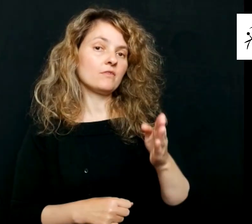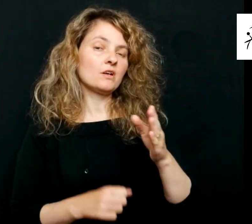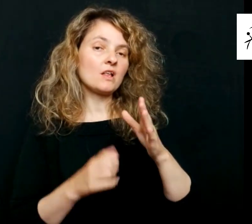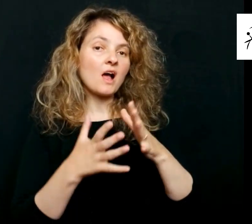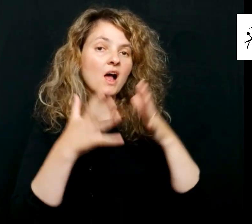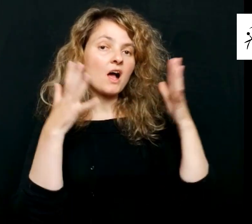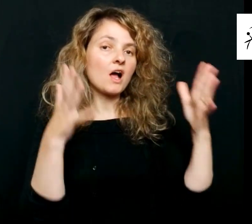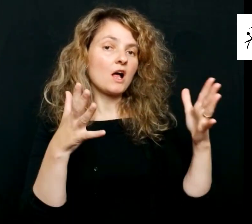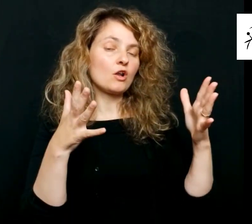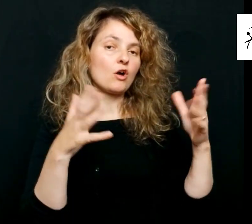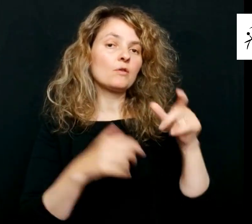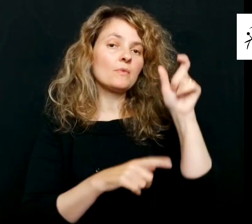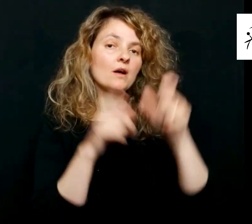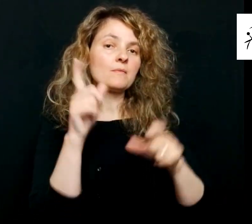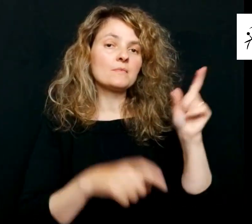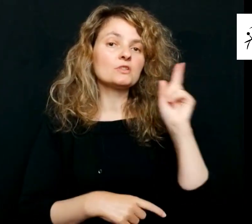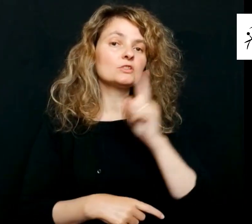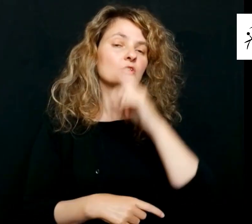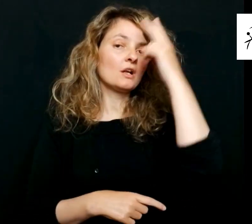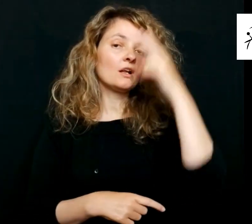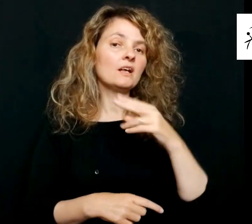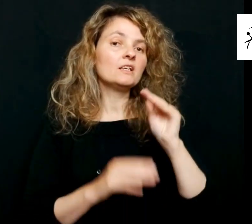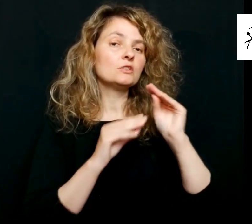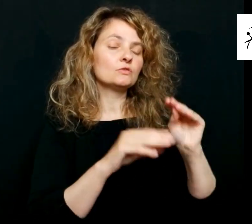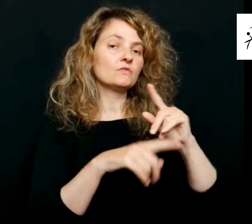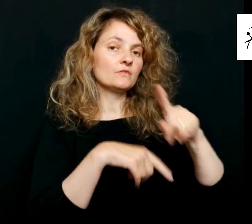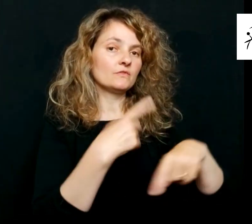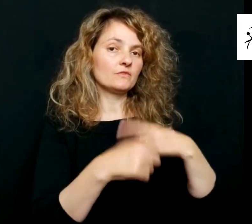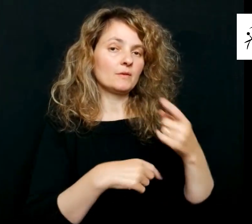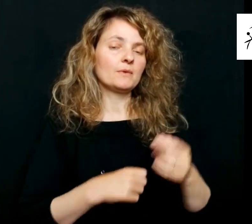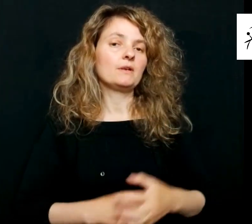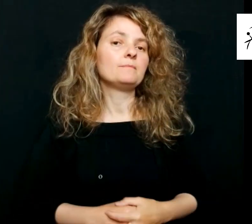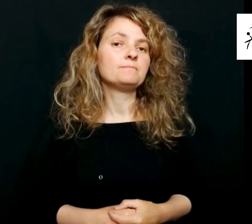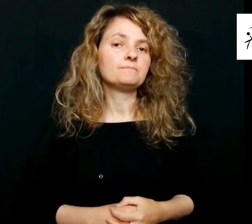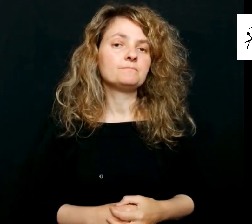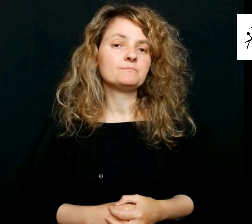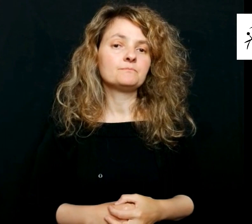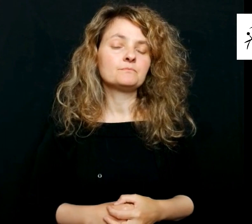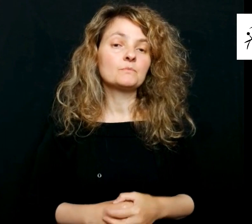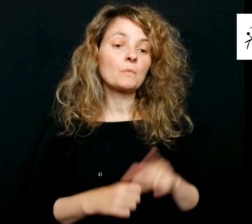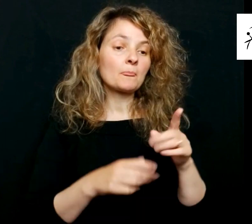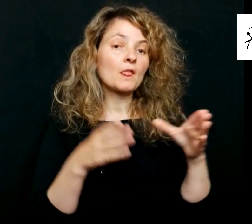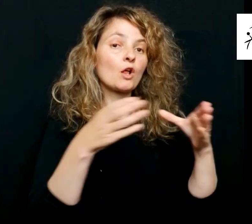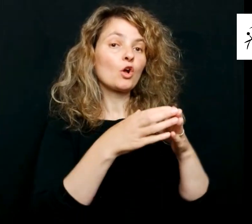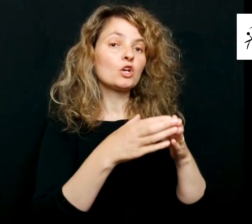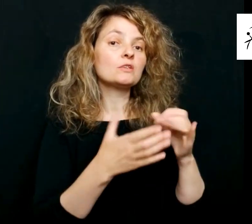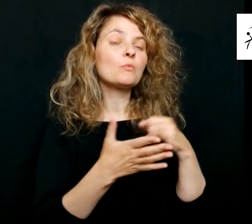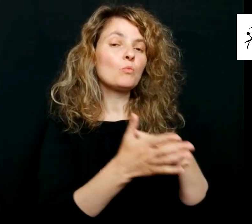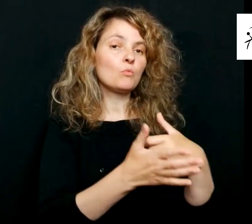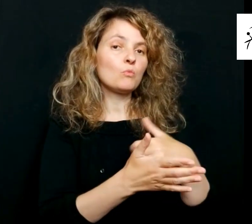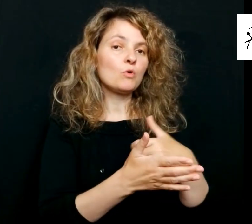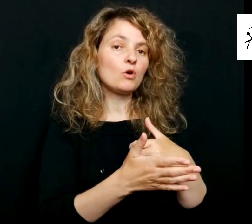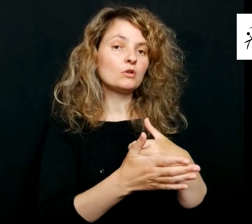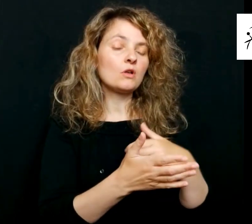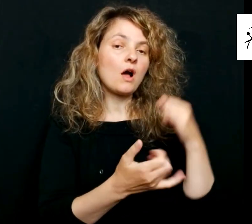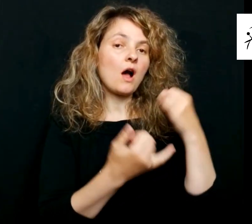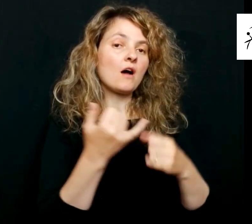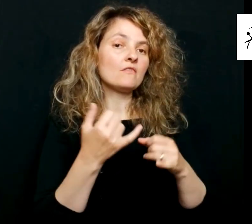un enorme perjuicio a las personas con sordoceguera y a sus familias, un colectivo vulnerable que